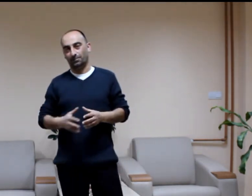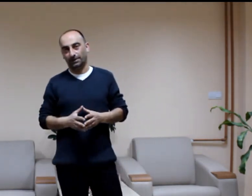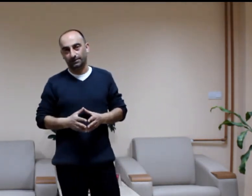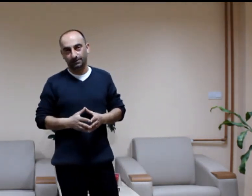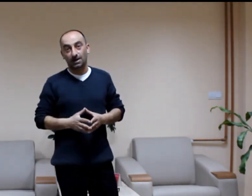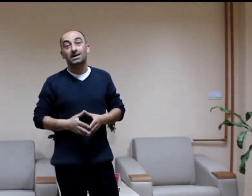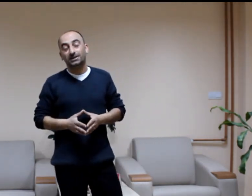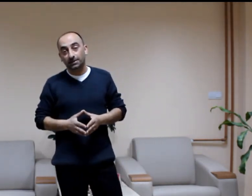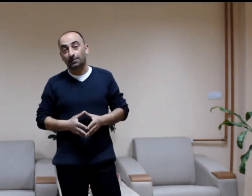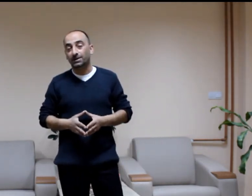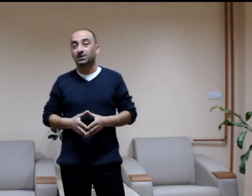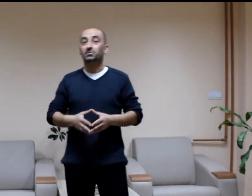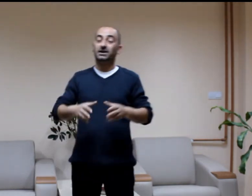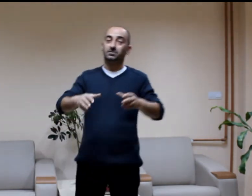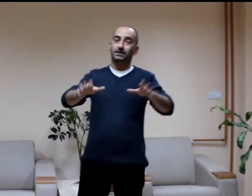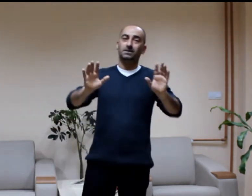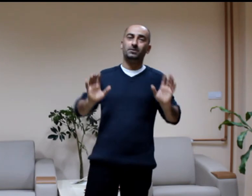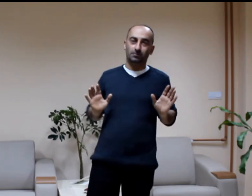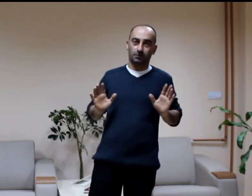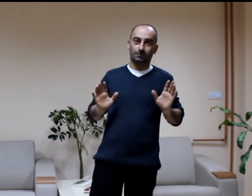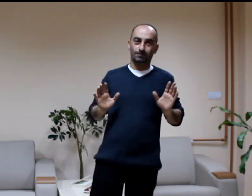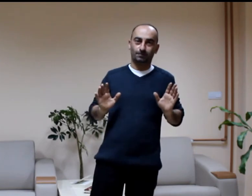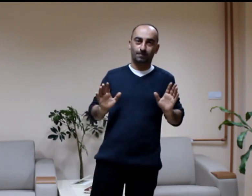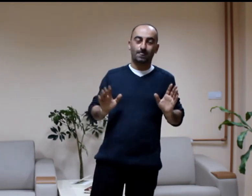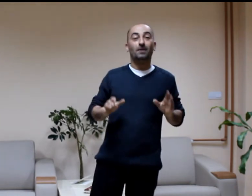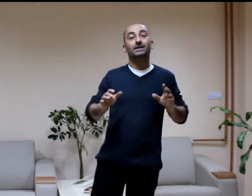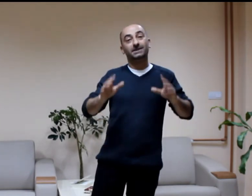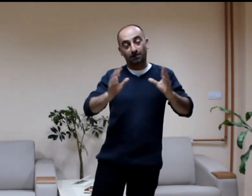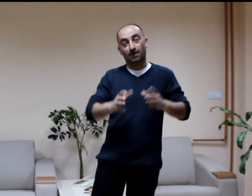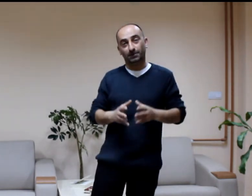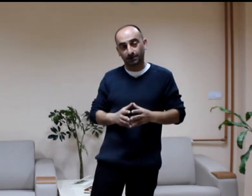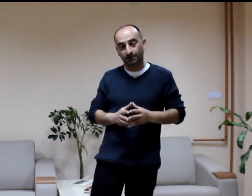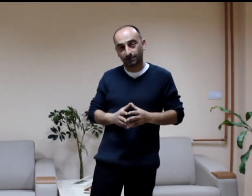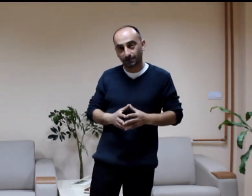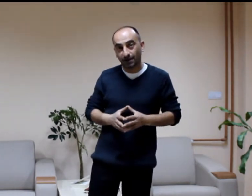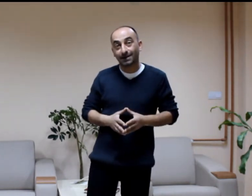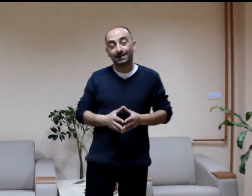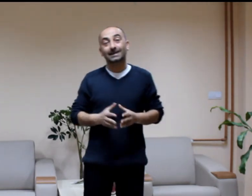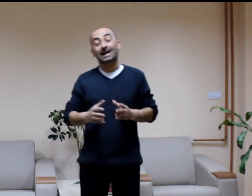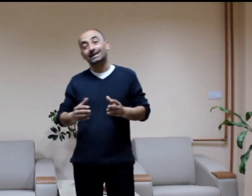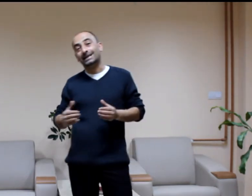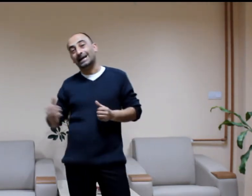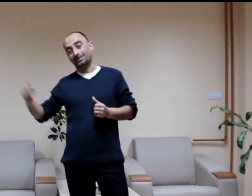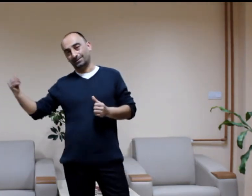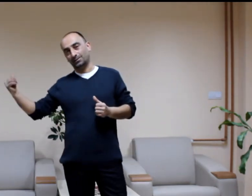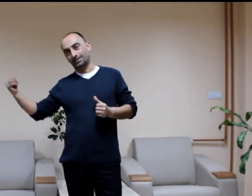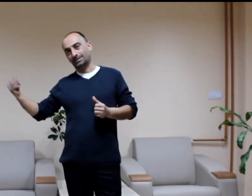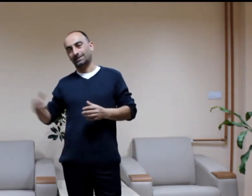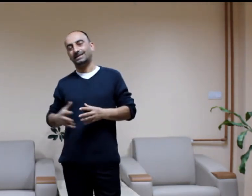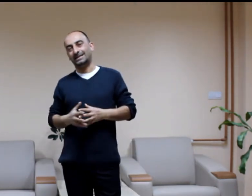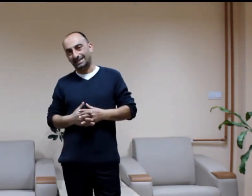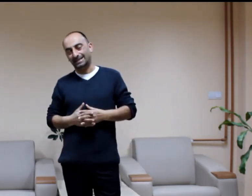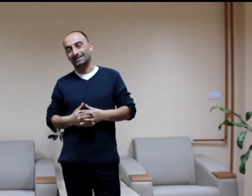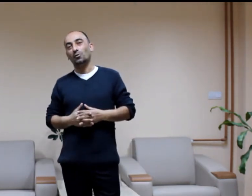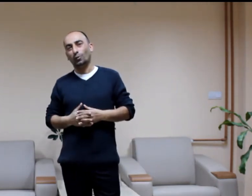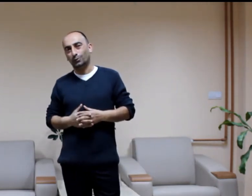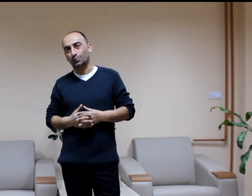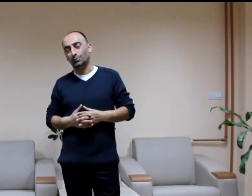yapar. Sınavı geçip geçmediğini bilmiyorum. Ama cevabının yan kapıcıcı olduğu